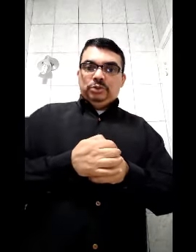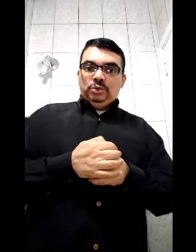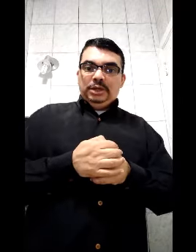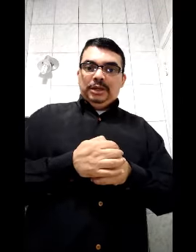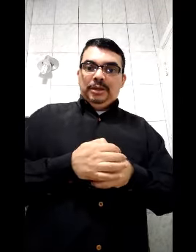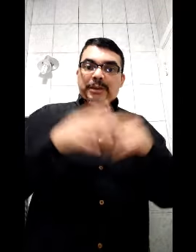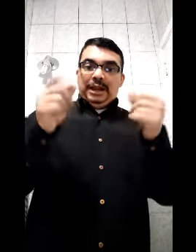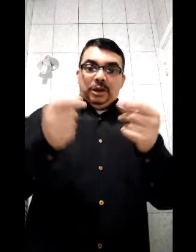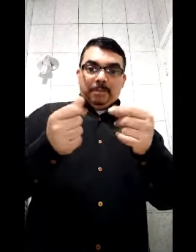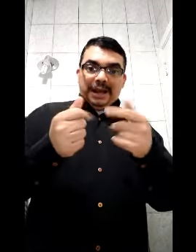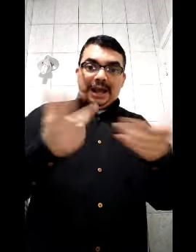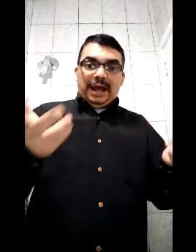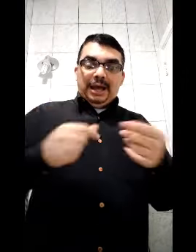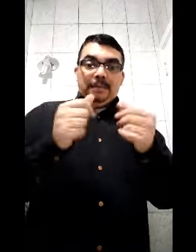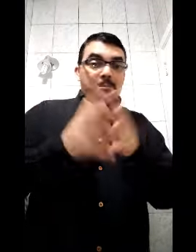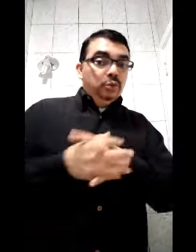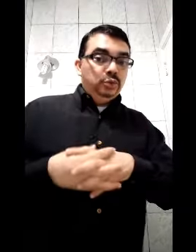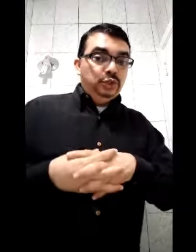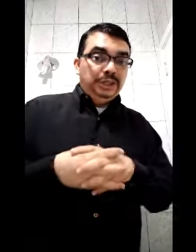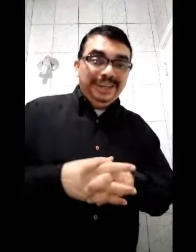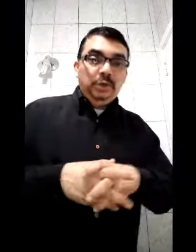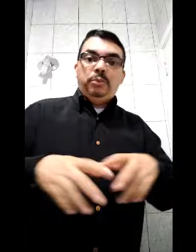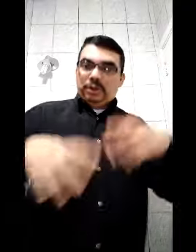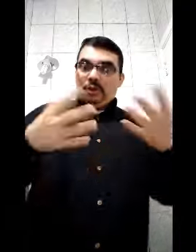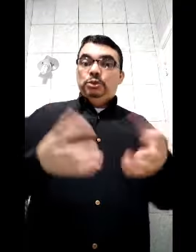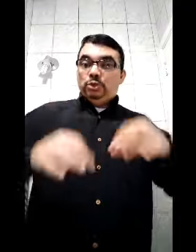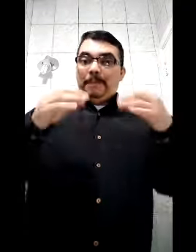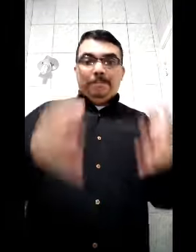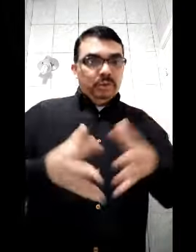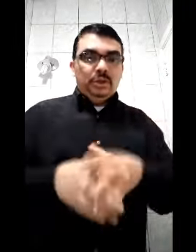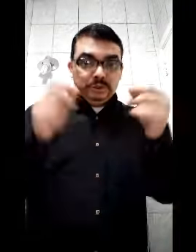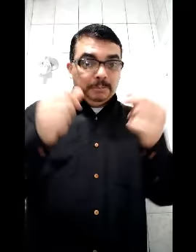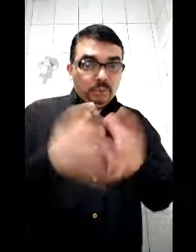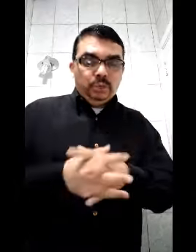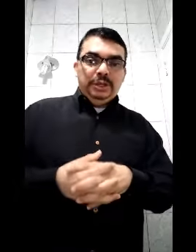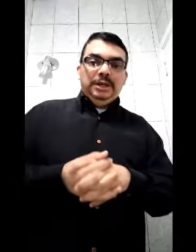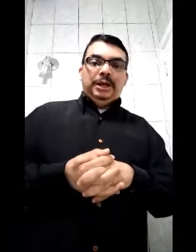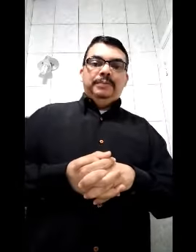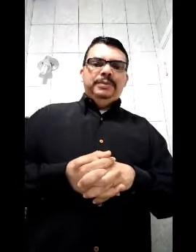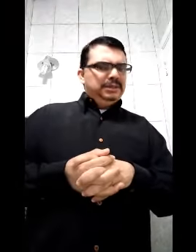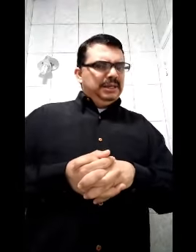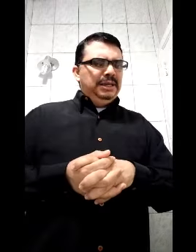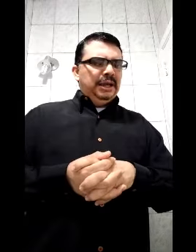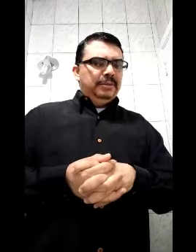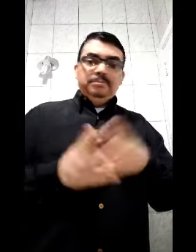emissora, para ela não pagar muito dinheiro, porque é uma emissora poderosa, muito rica, seria...